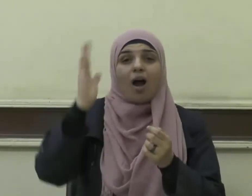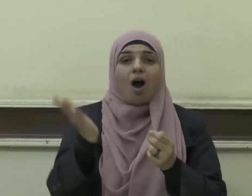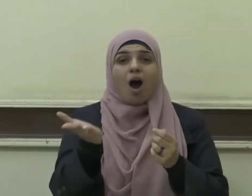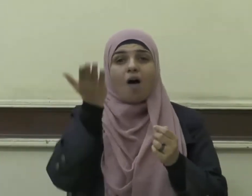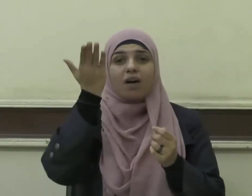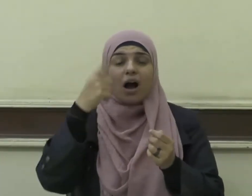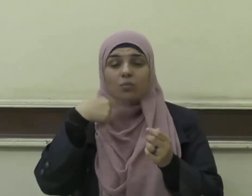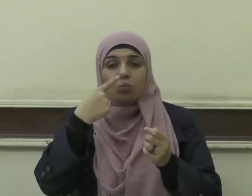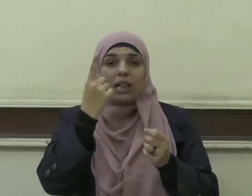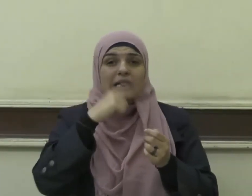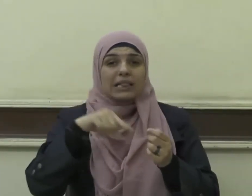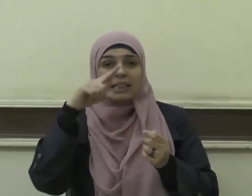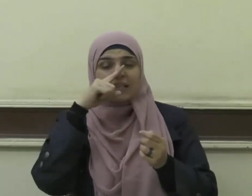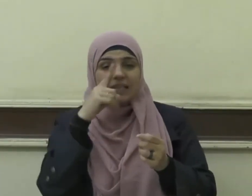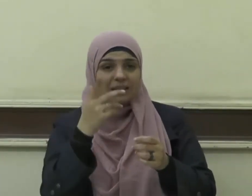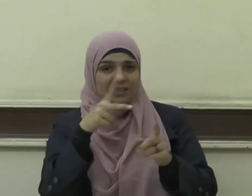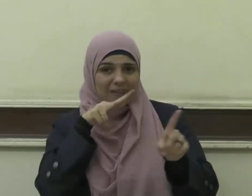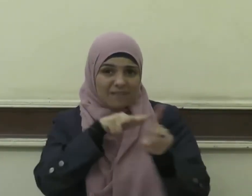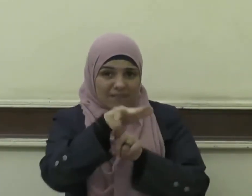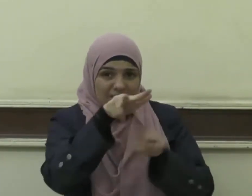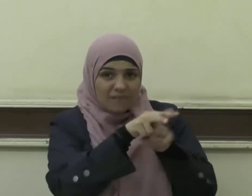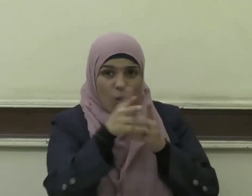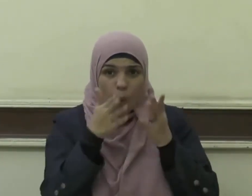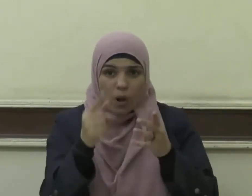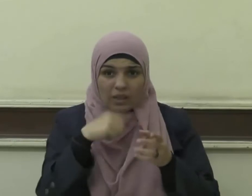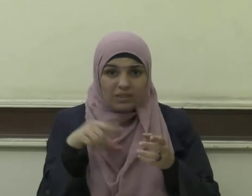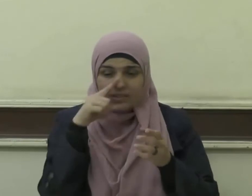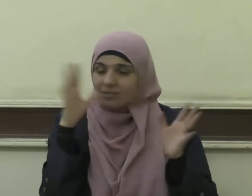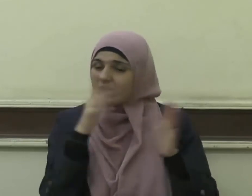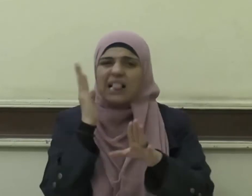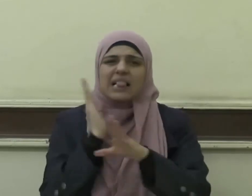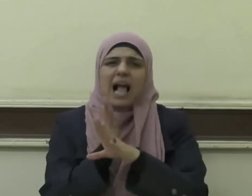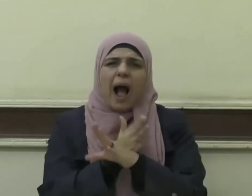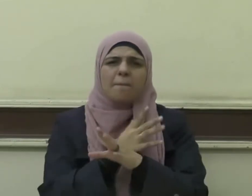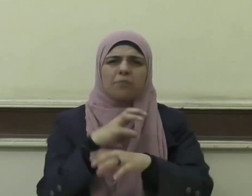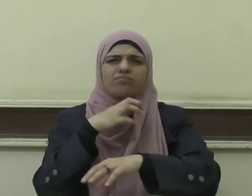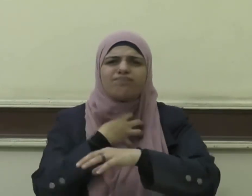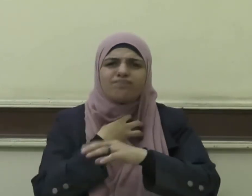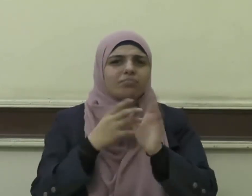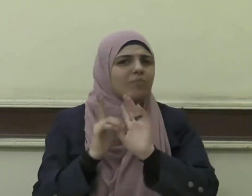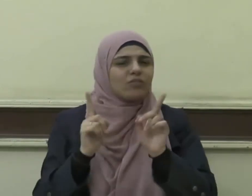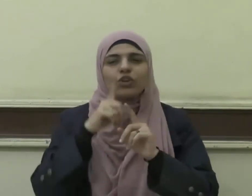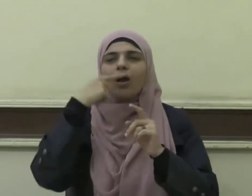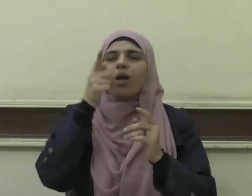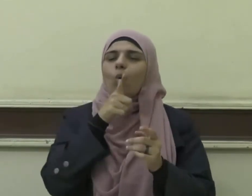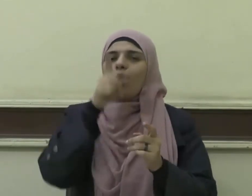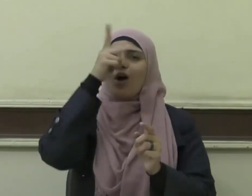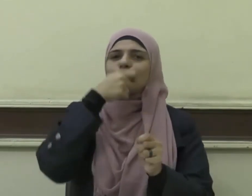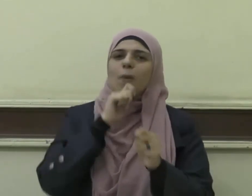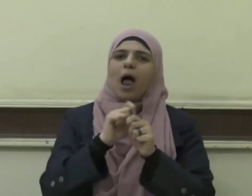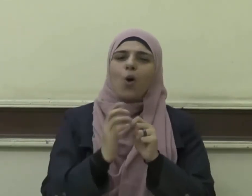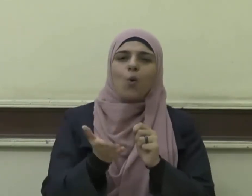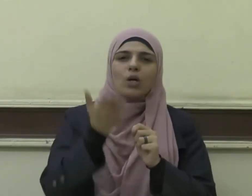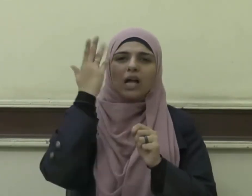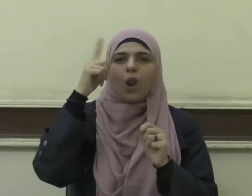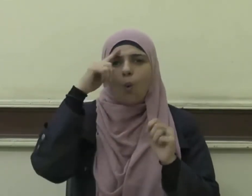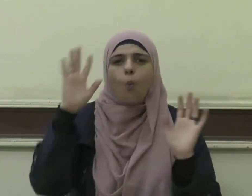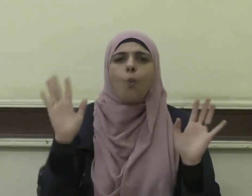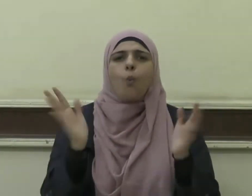كل حرج وأزال عنهم كل مشقة حيث يقول الحق سبحانه وَمَا جَعَلَ